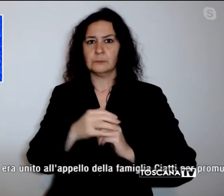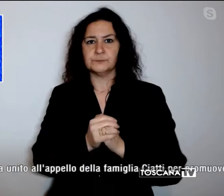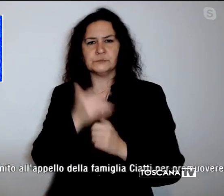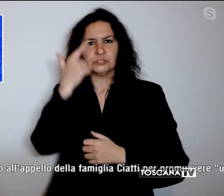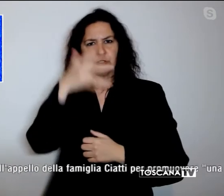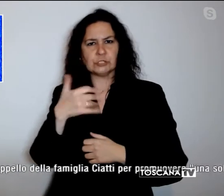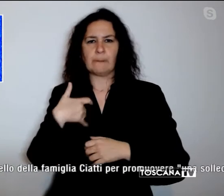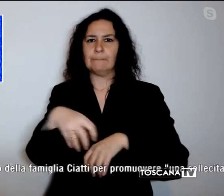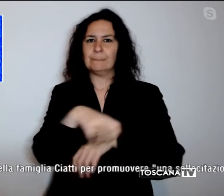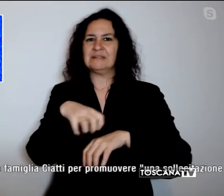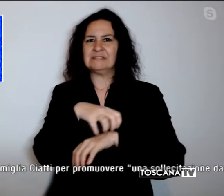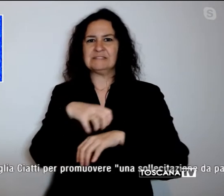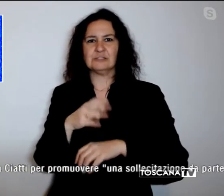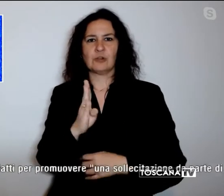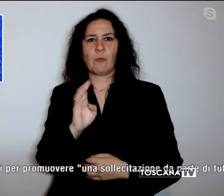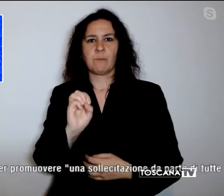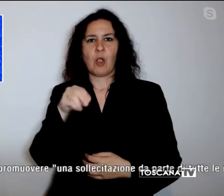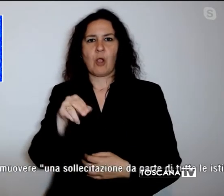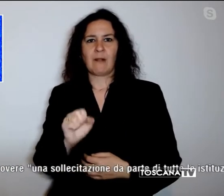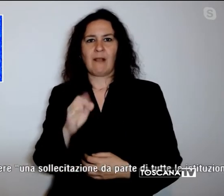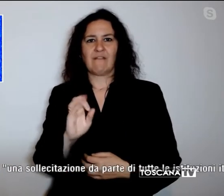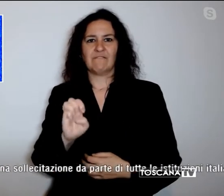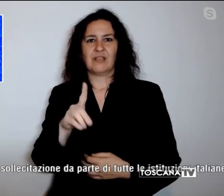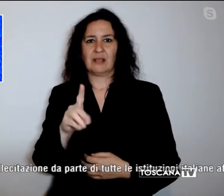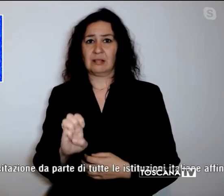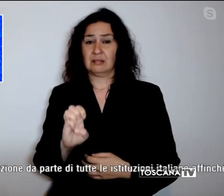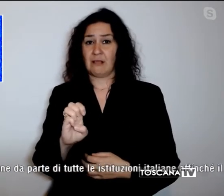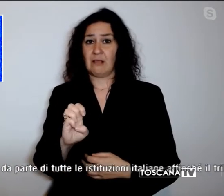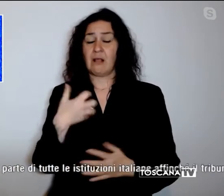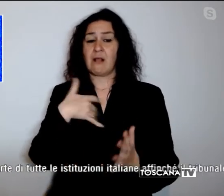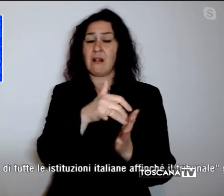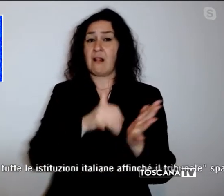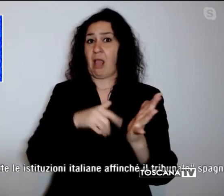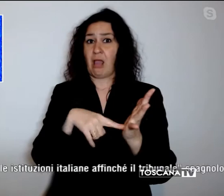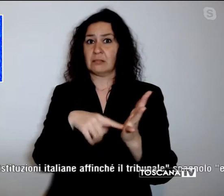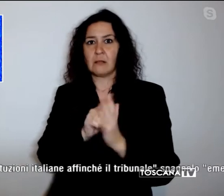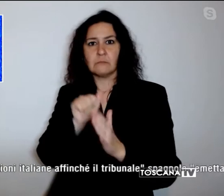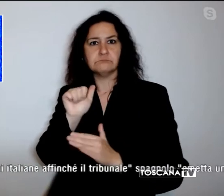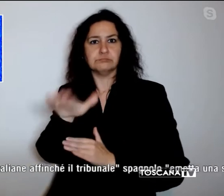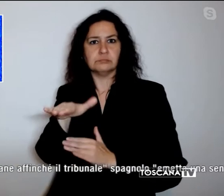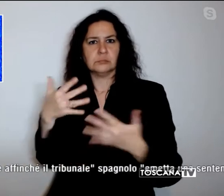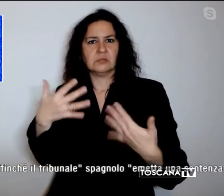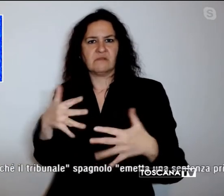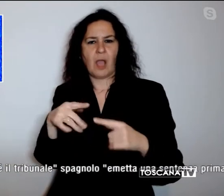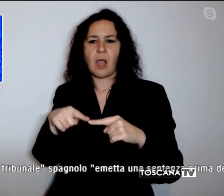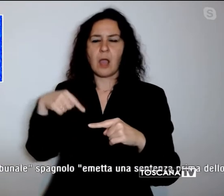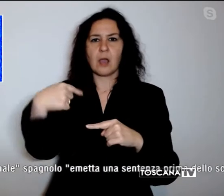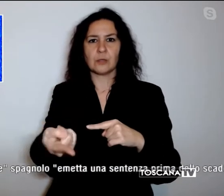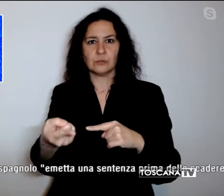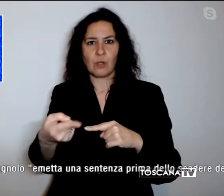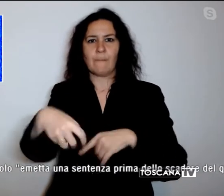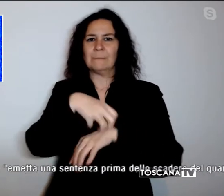Bonafede ha indirizzato una lettera con analoga richiesta al suo omologo spagnolo.